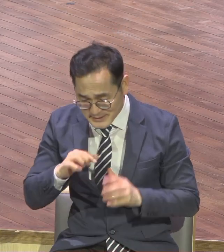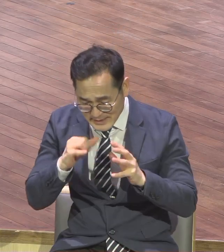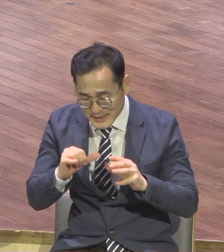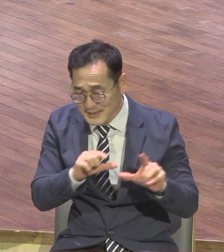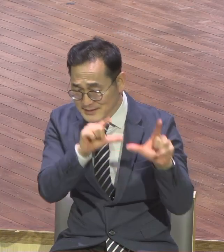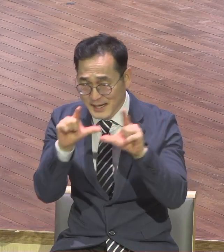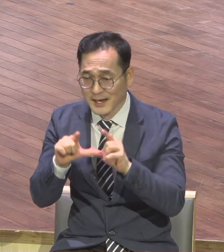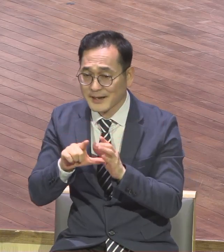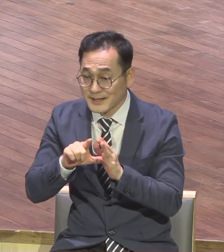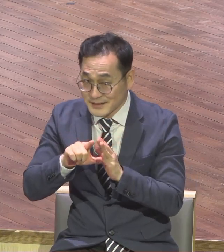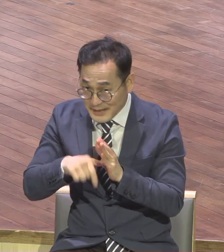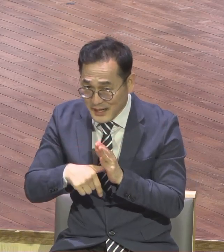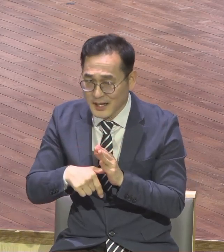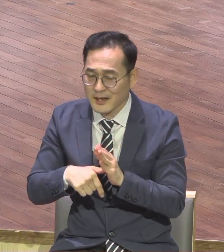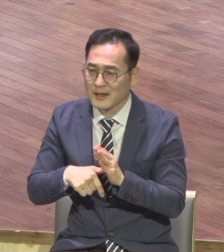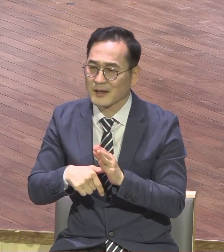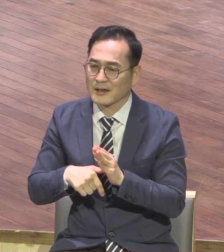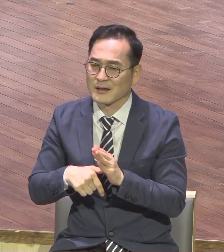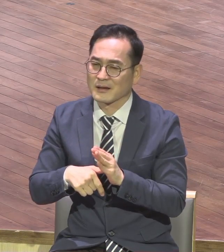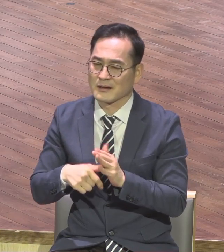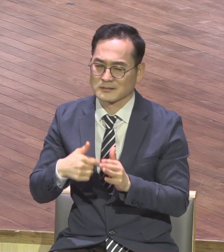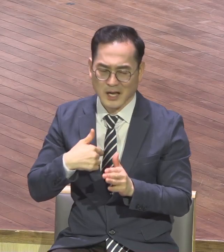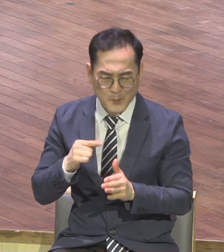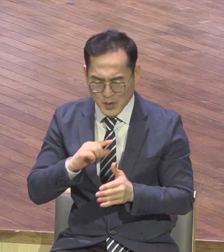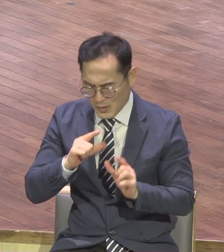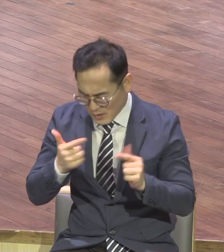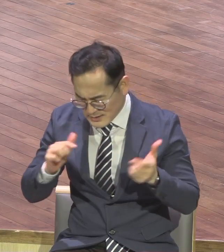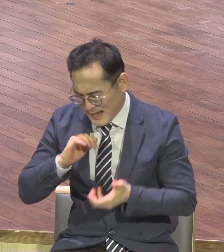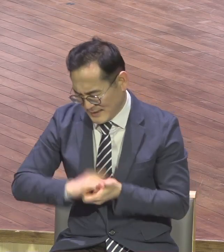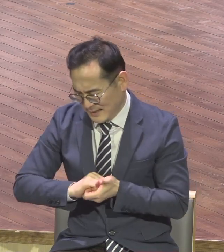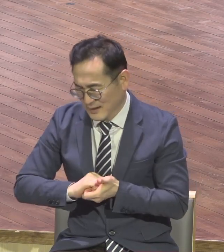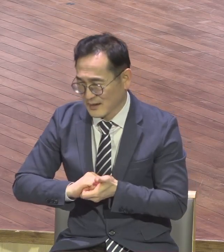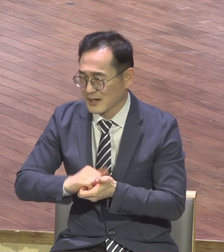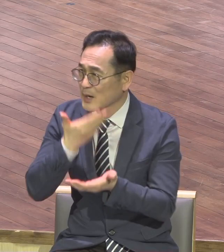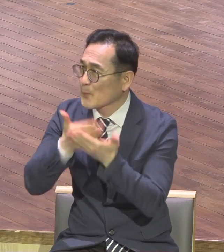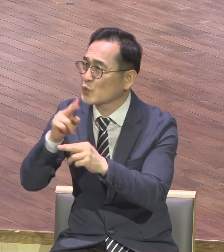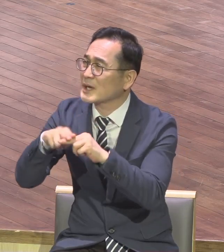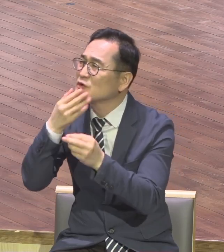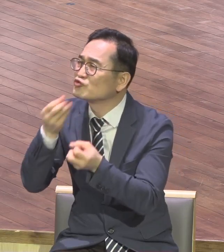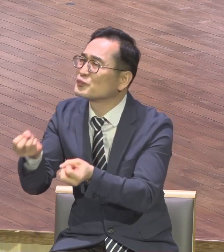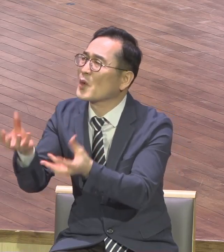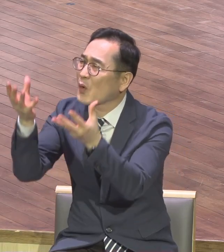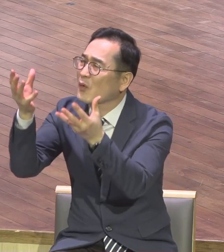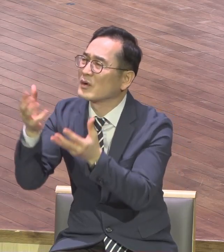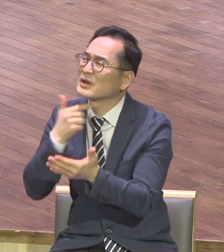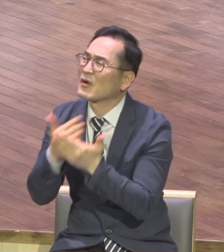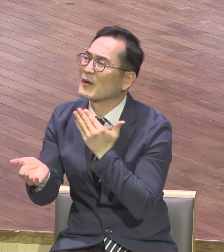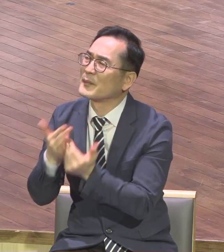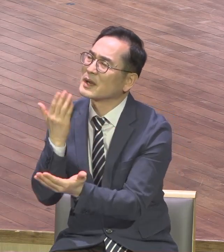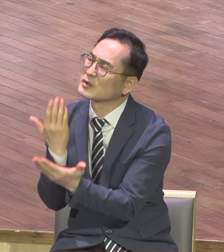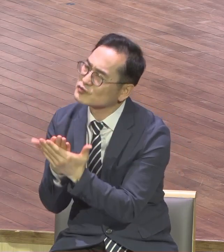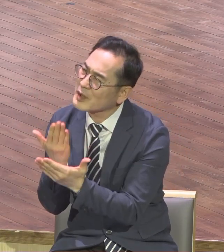보호자의 축복을 체험하여 주옵사사 그 능력 아니면 우리는 살아남을 수 없어요 이제는 세상 이길 수가 없습니다